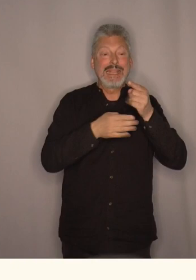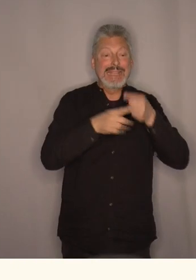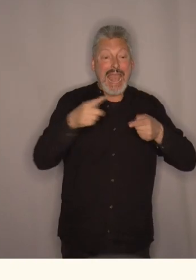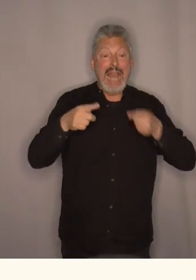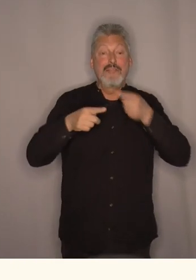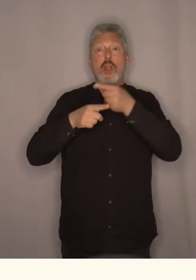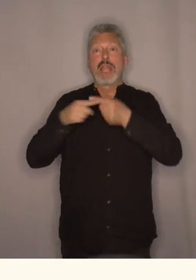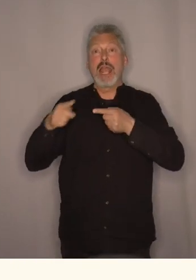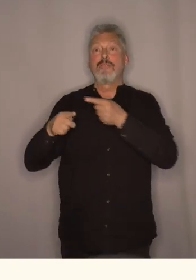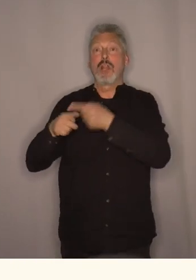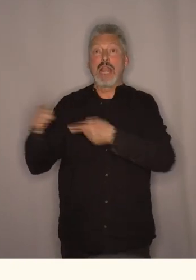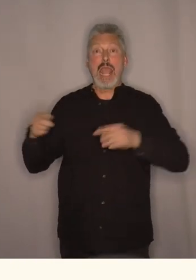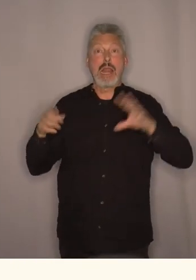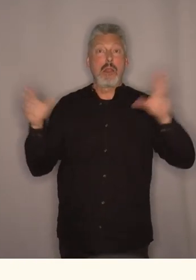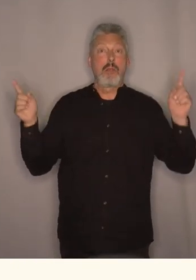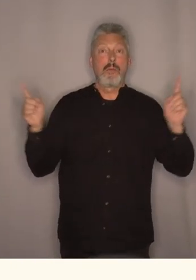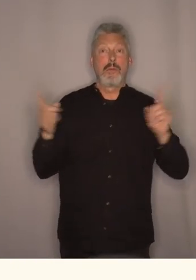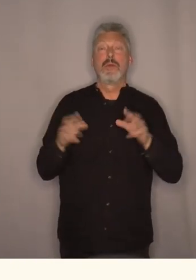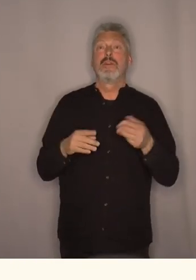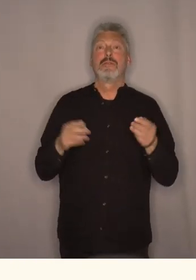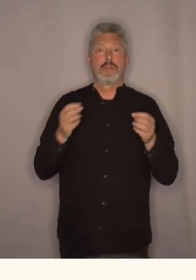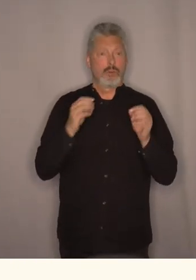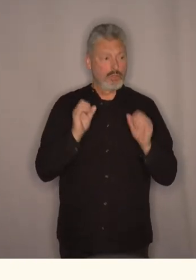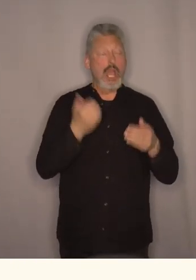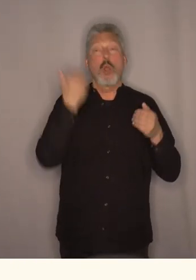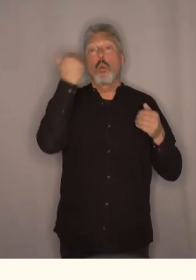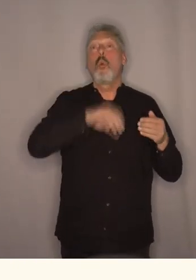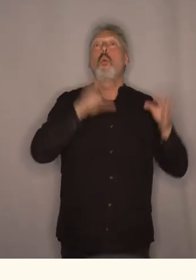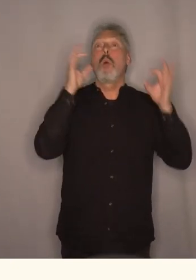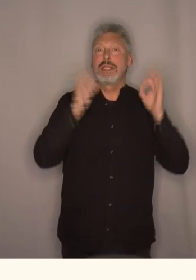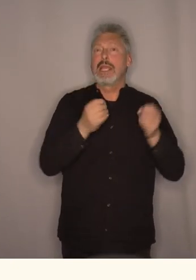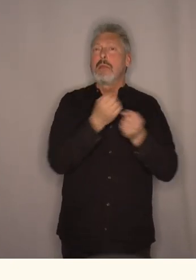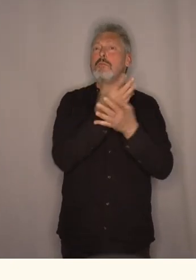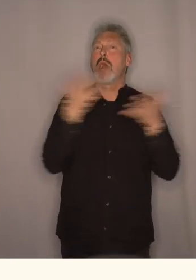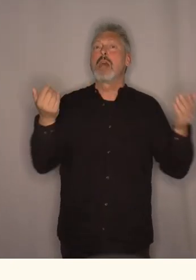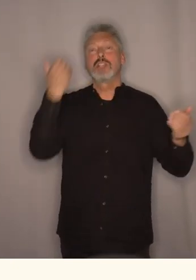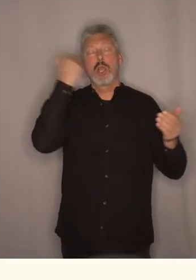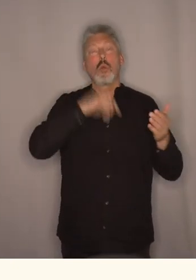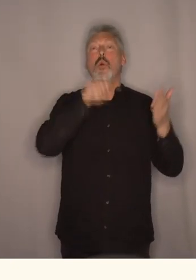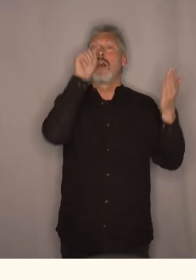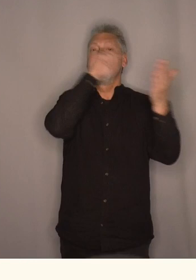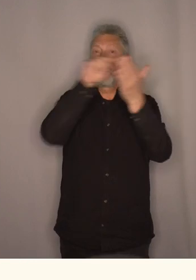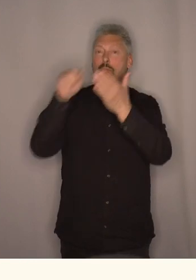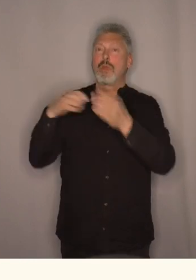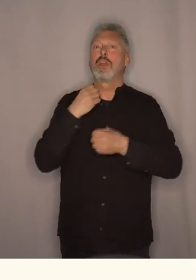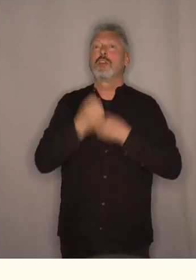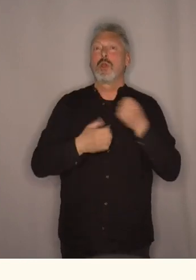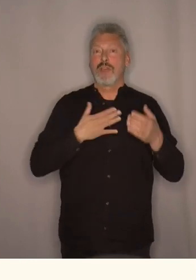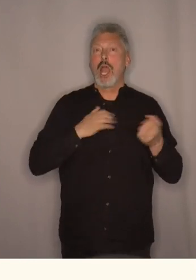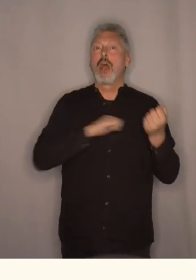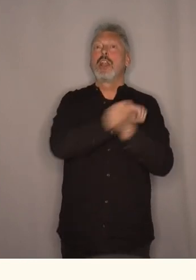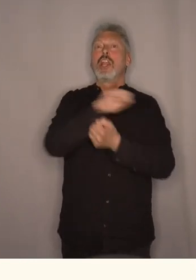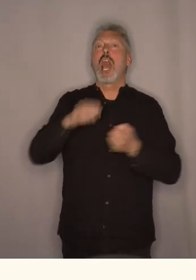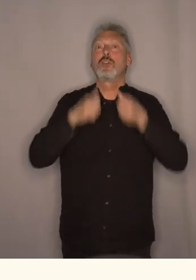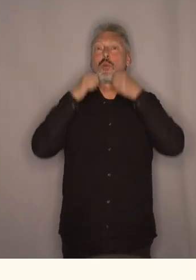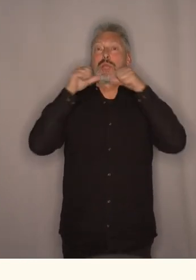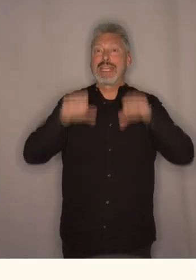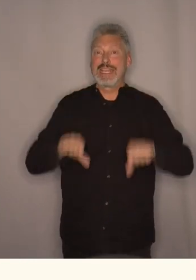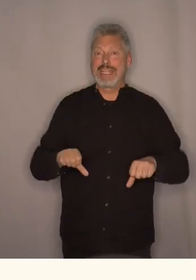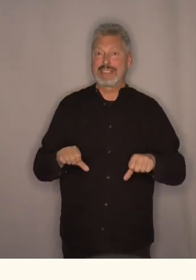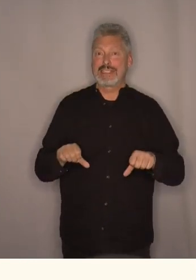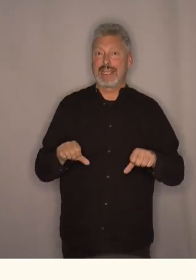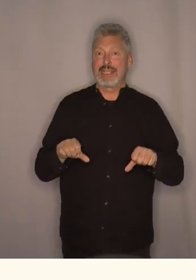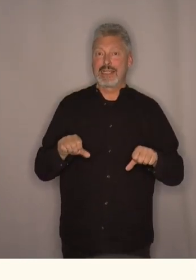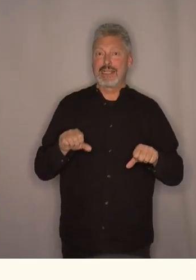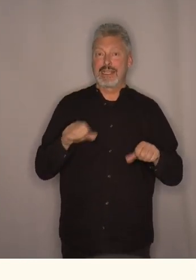gode ting det er en rad av mange gode formål som gjør at vi har en naturkrise hvor